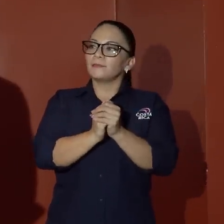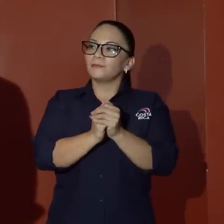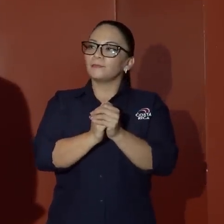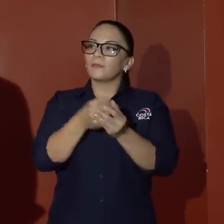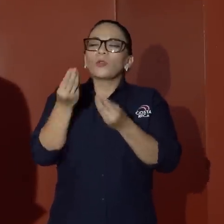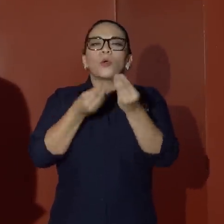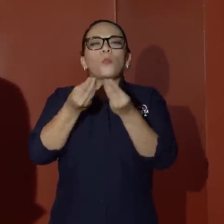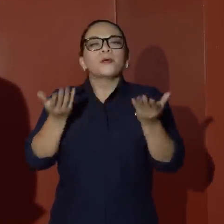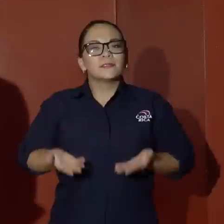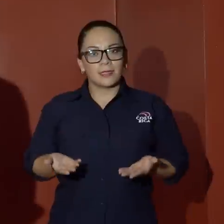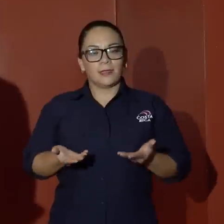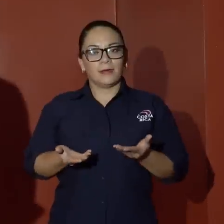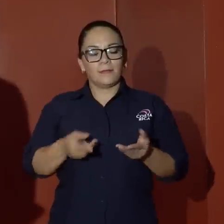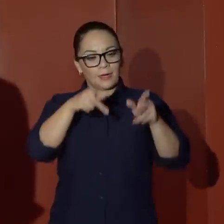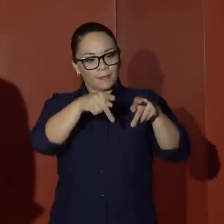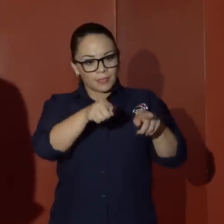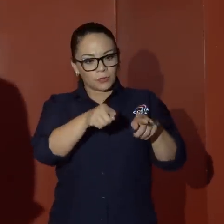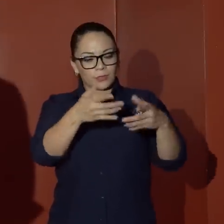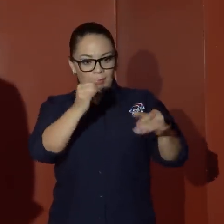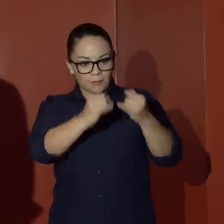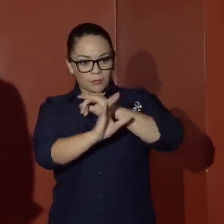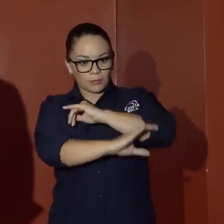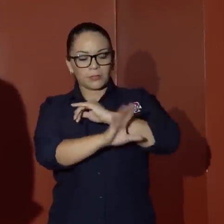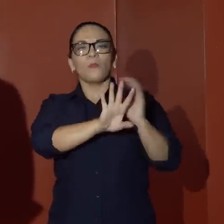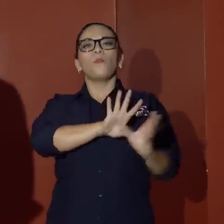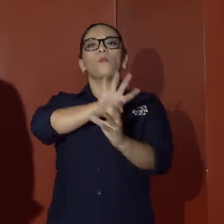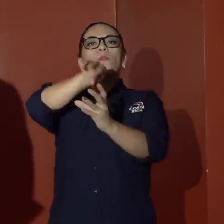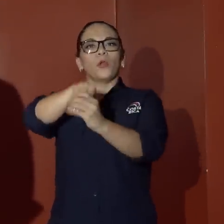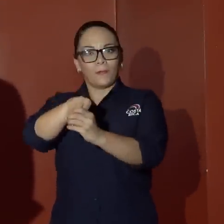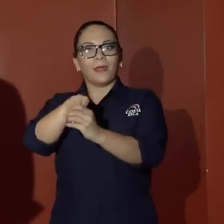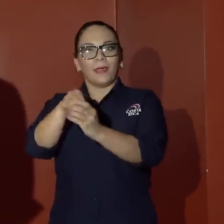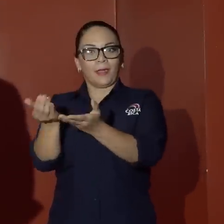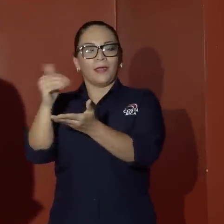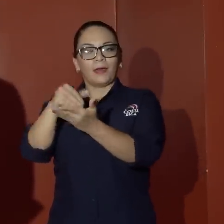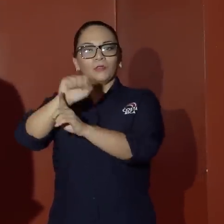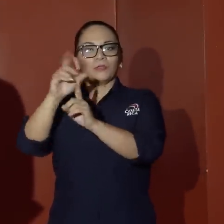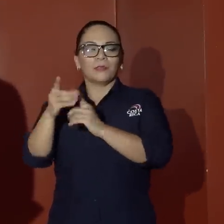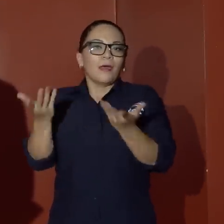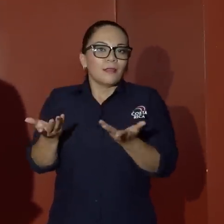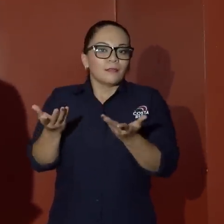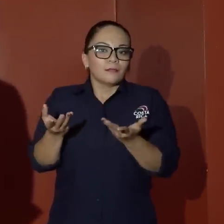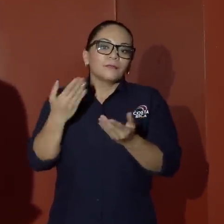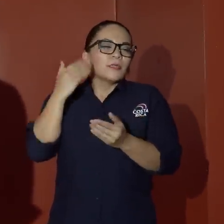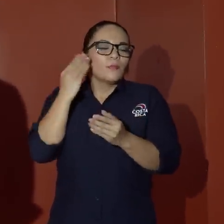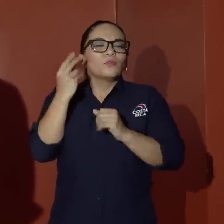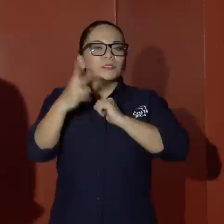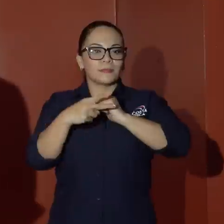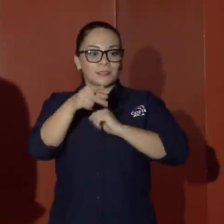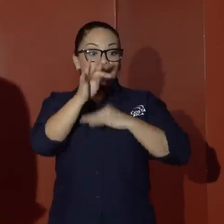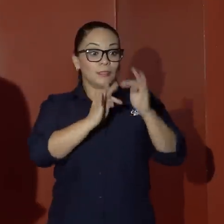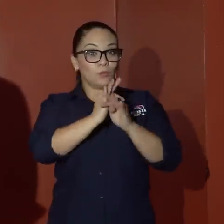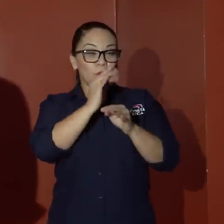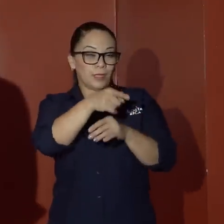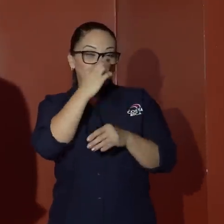¿cómo hacer para poder re-incentarlas bien a la sociedad? Si sabemos que, por ejemplo, muchas veces en este tipo de centros tal vez pueden